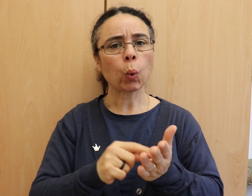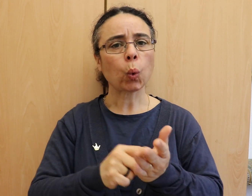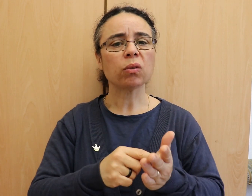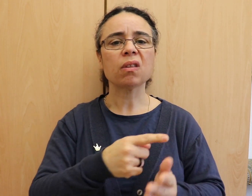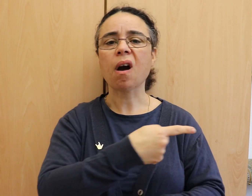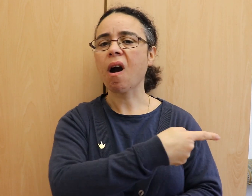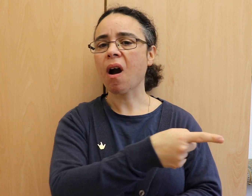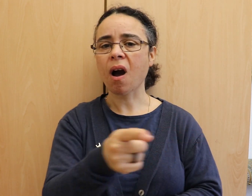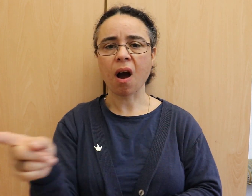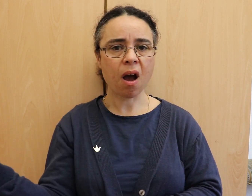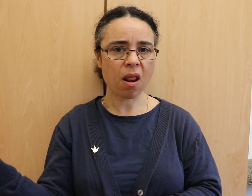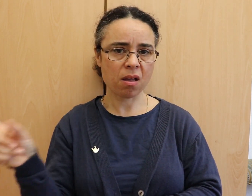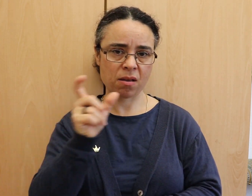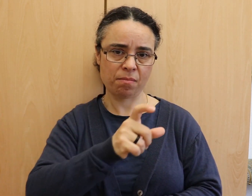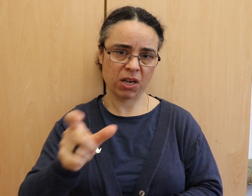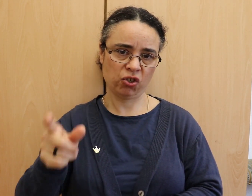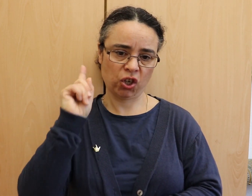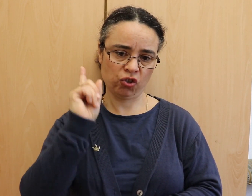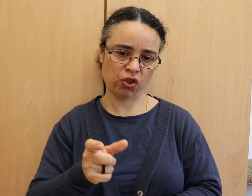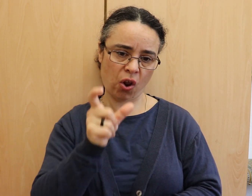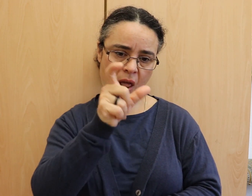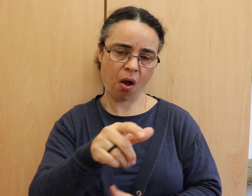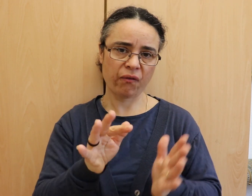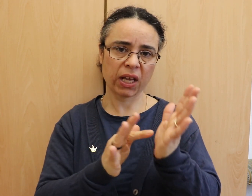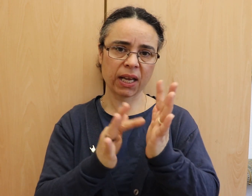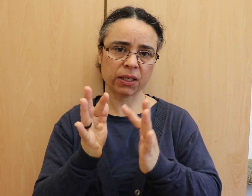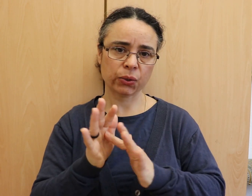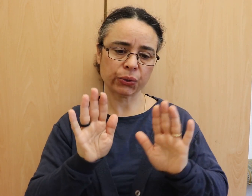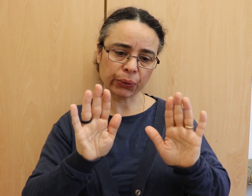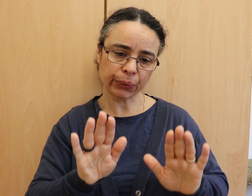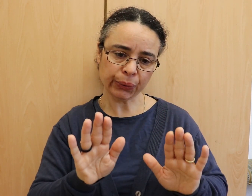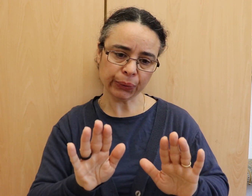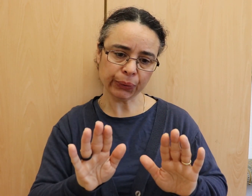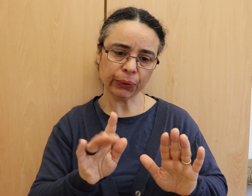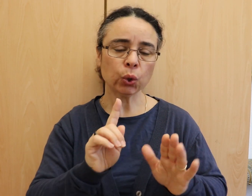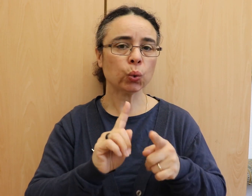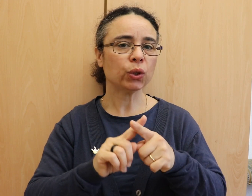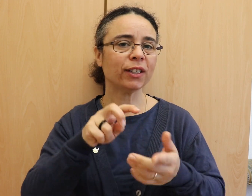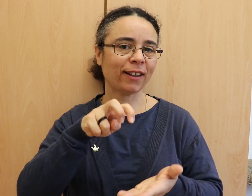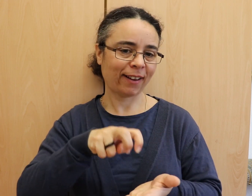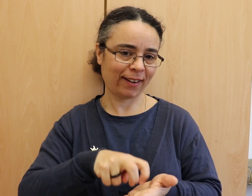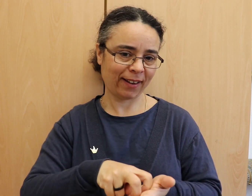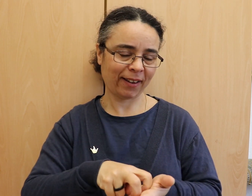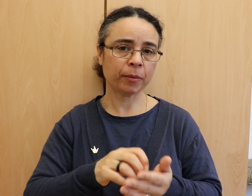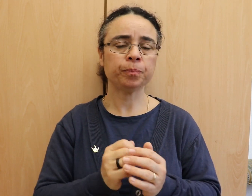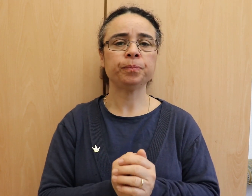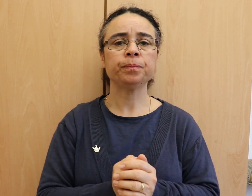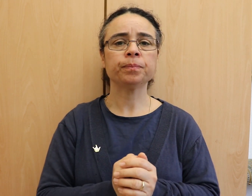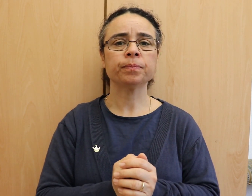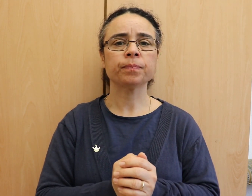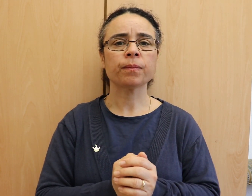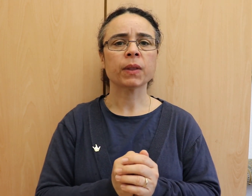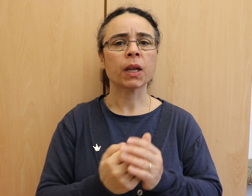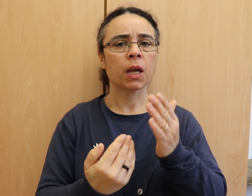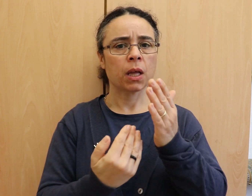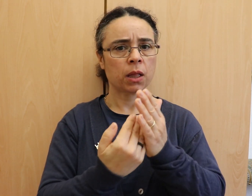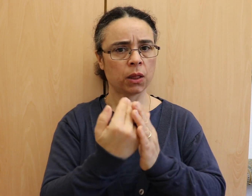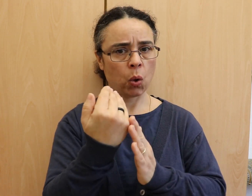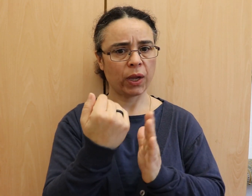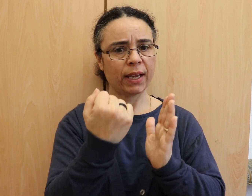So beschreibt der Philippa-Hymnus, einer der ältesten Texte des Neuen